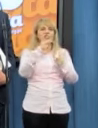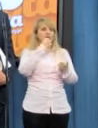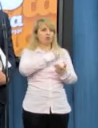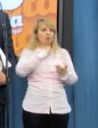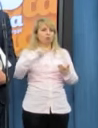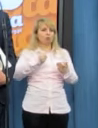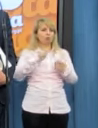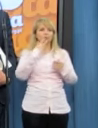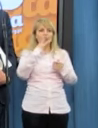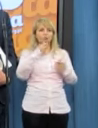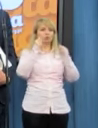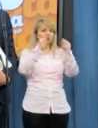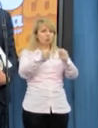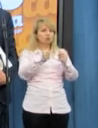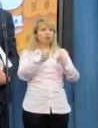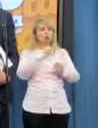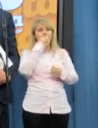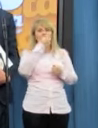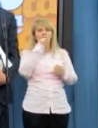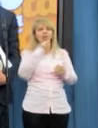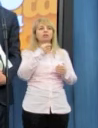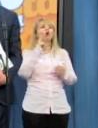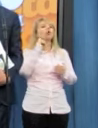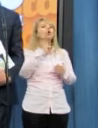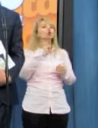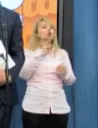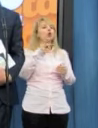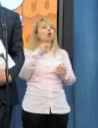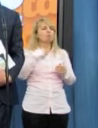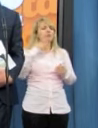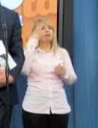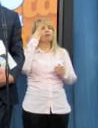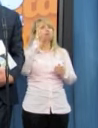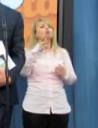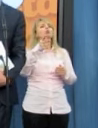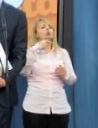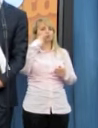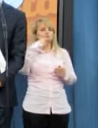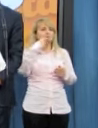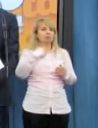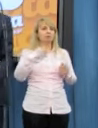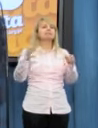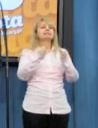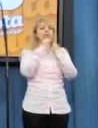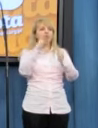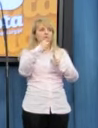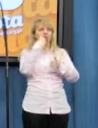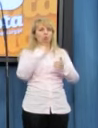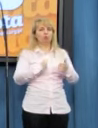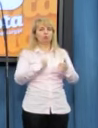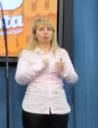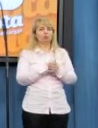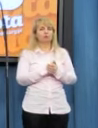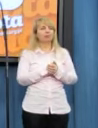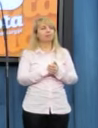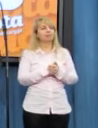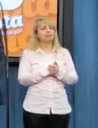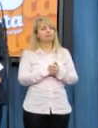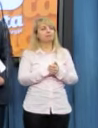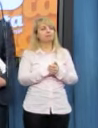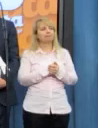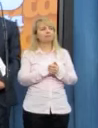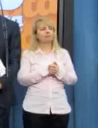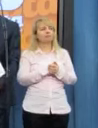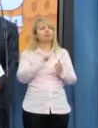to jest to niemożliwe. Ktoś musi kłamać. I my tę osobę w tym sejmie znajdziemy. Proszę bardzo. To powiedzmy krok do przodu.